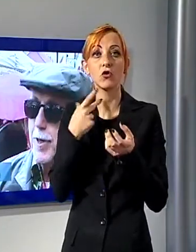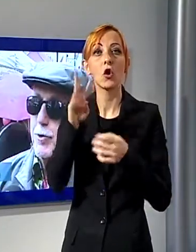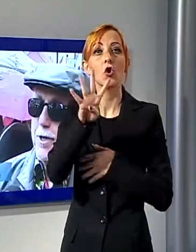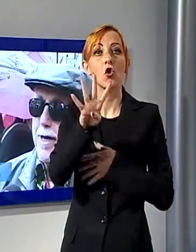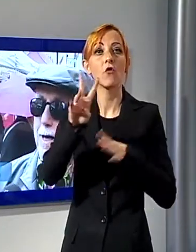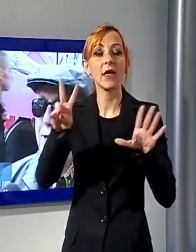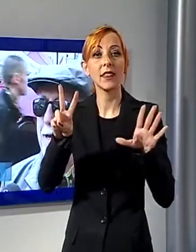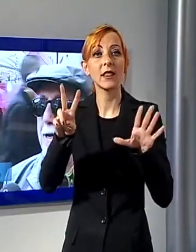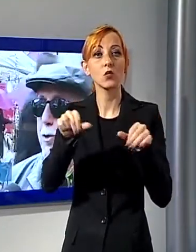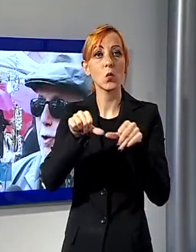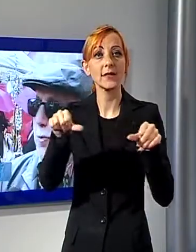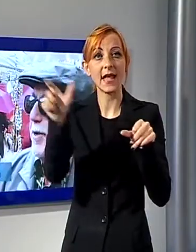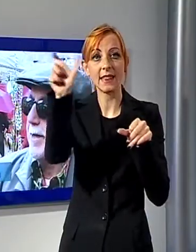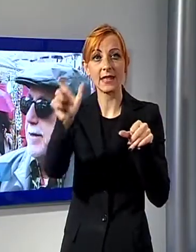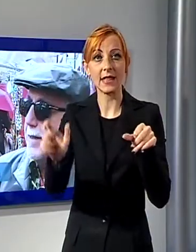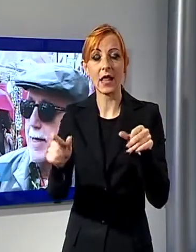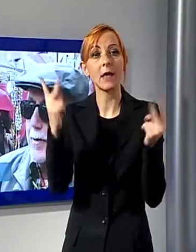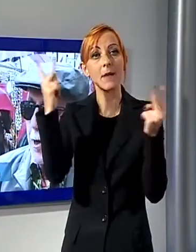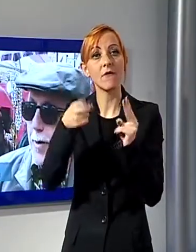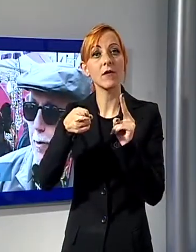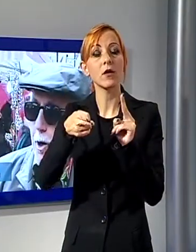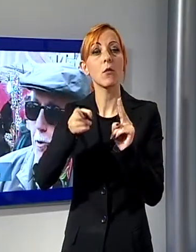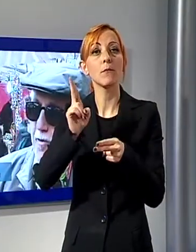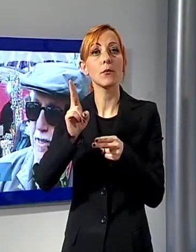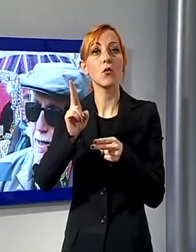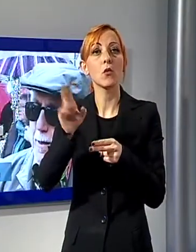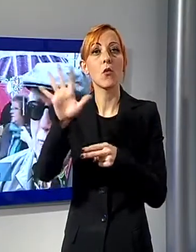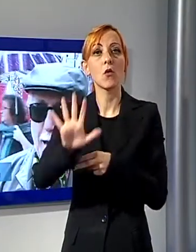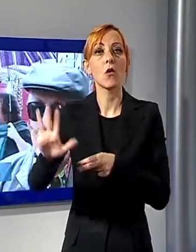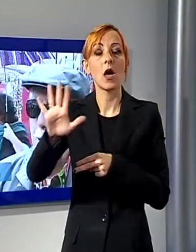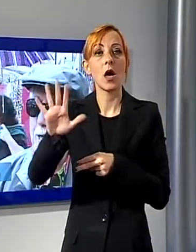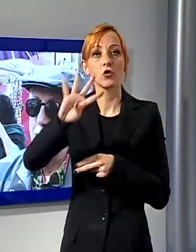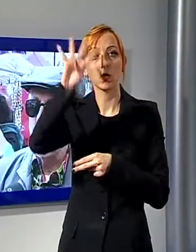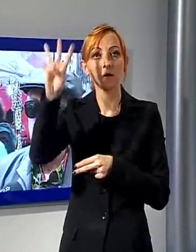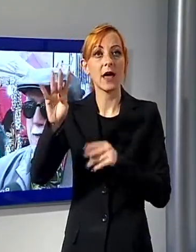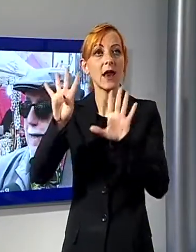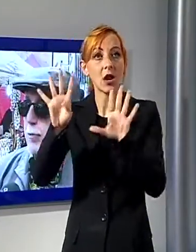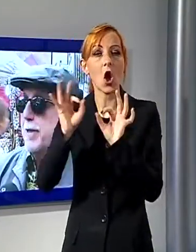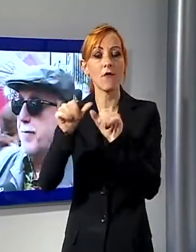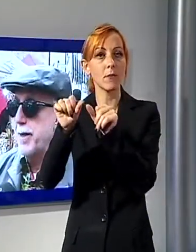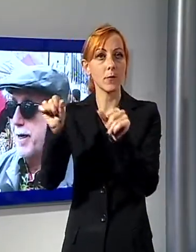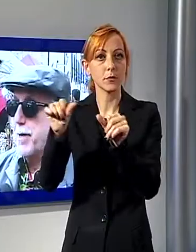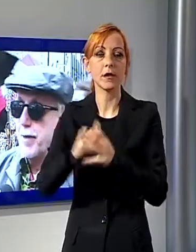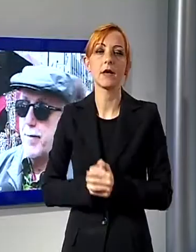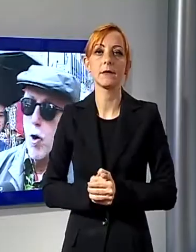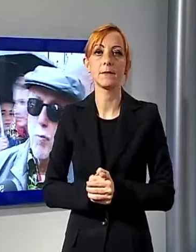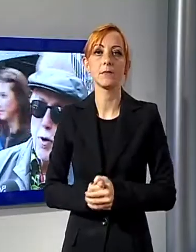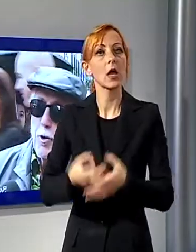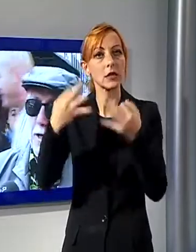cioè la Toscana è la regione più piccante d'Italia perché abbiamo 9 sedi. Era quindi ineluttabile che prima o poi